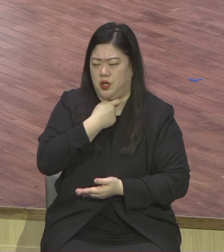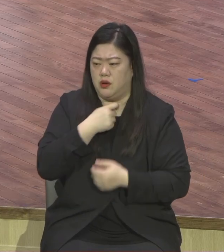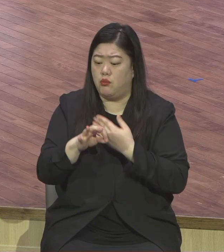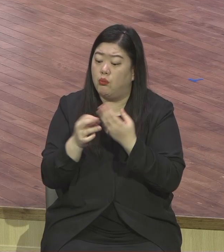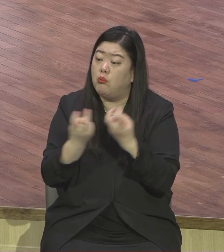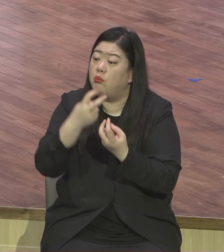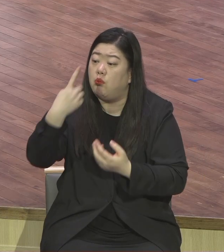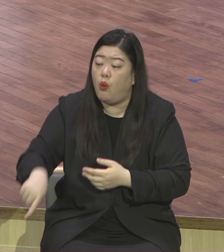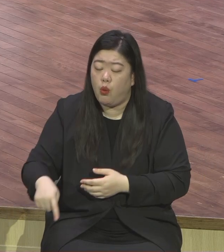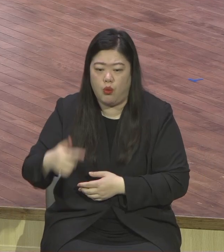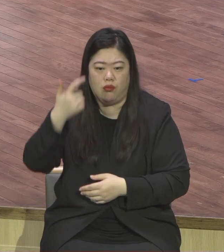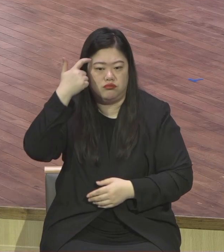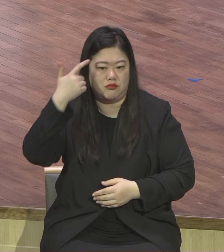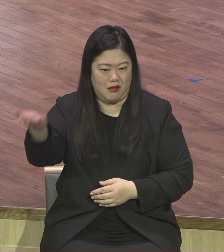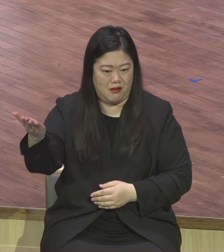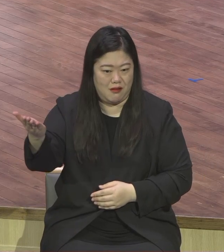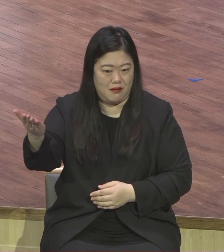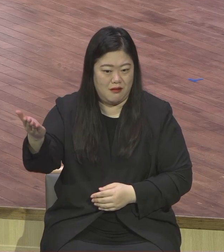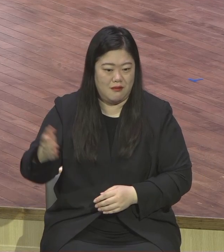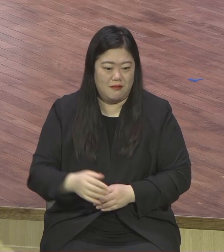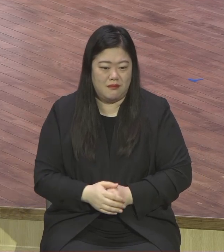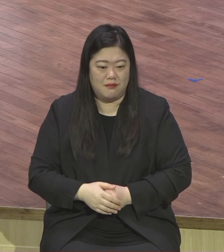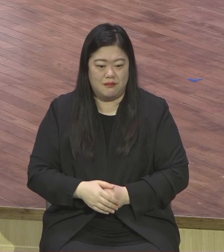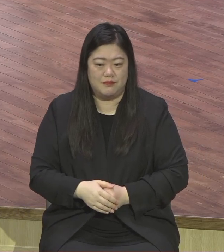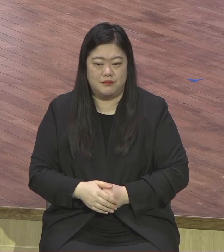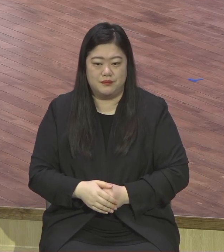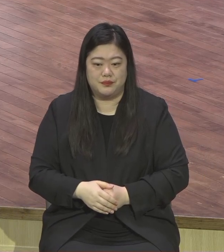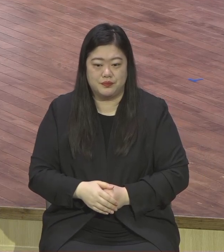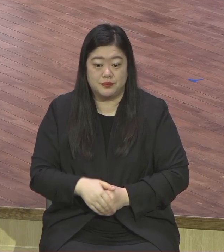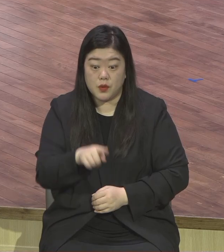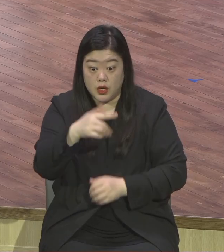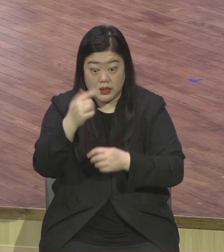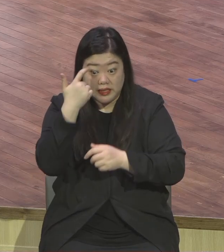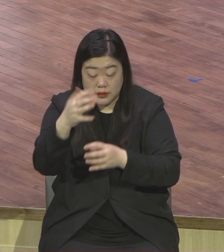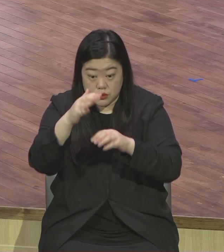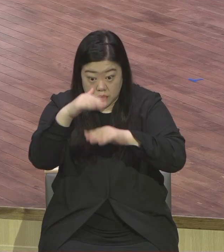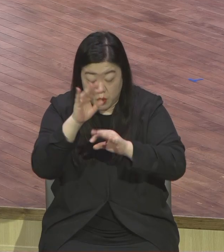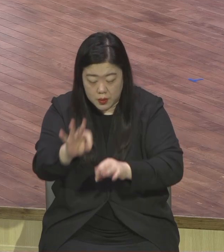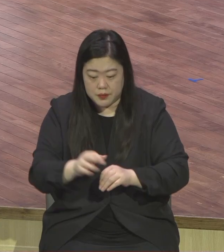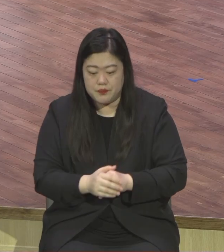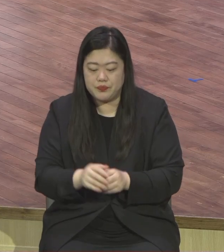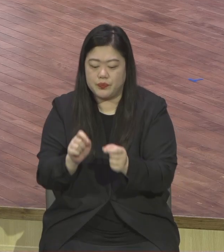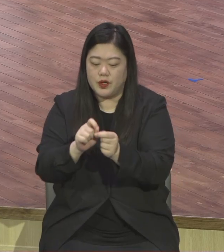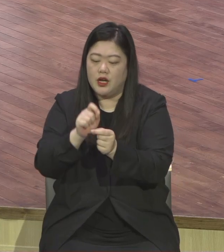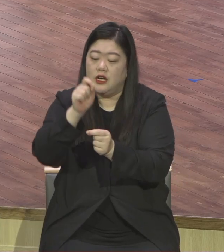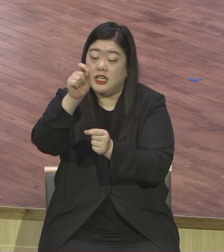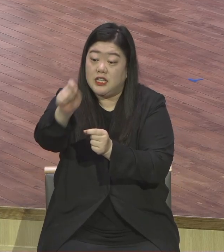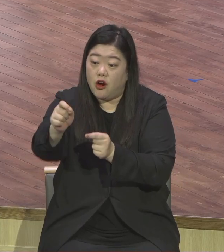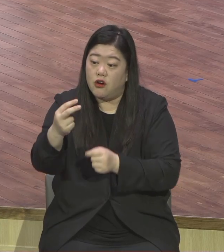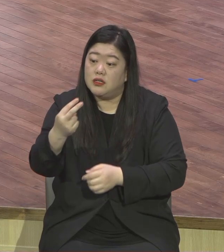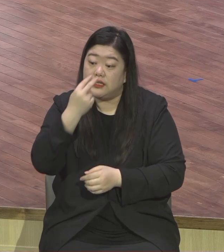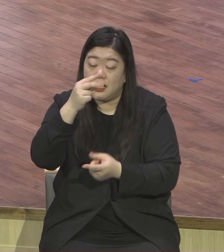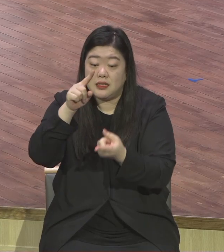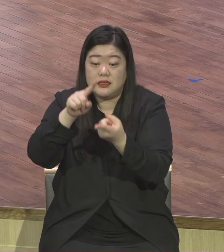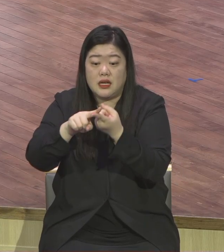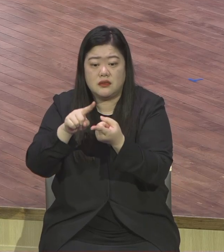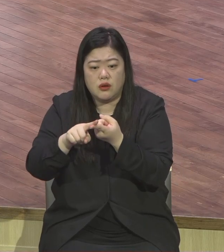자 이 질문을 보면 이 청년이 영생에 대해서 오해를 해도 한참